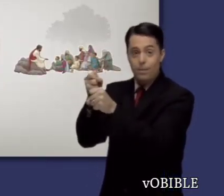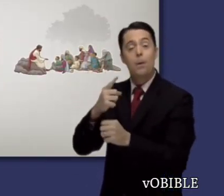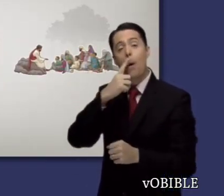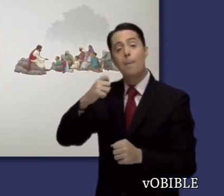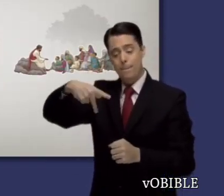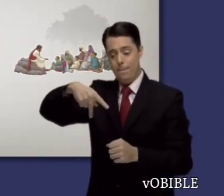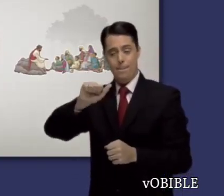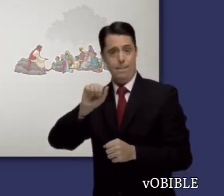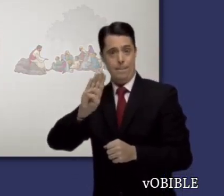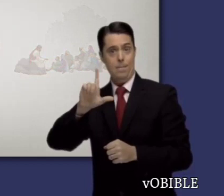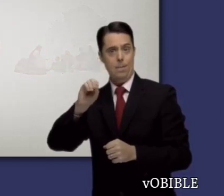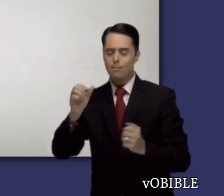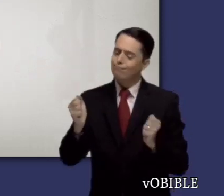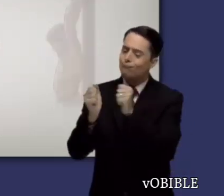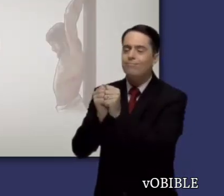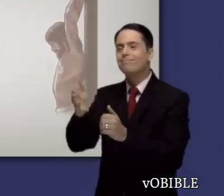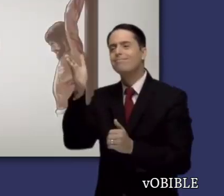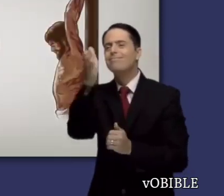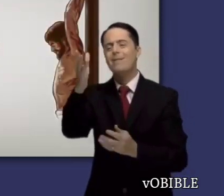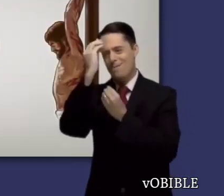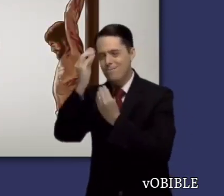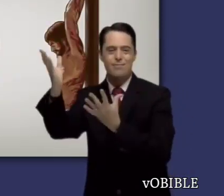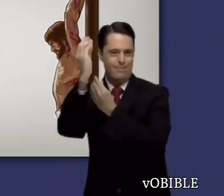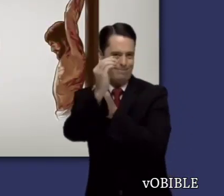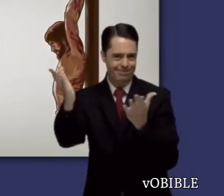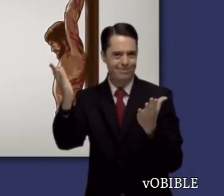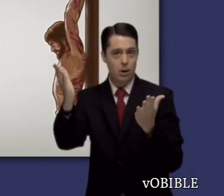Probablemente se hizo cristiano algún tiempo después de su muerte.